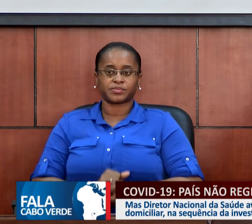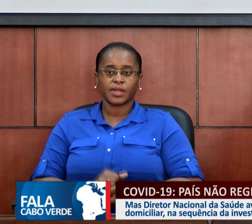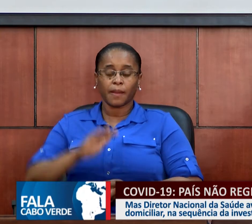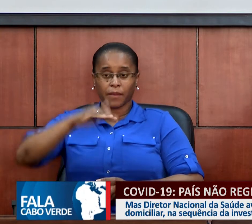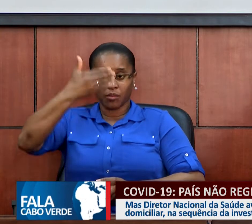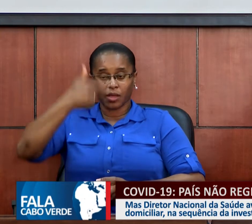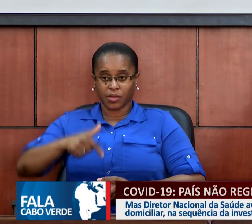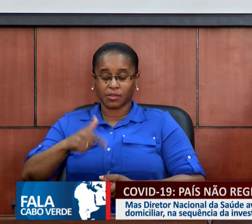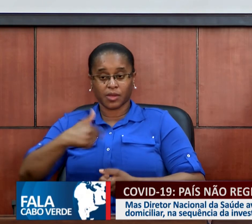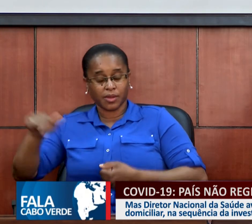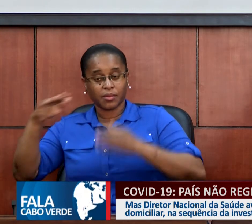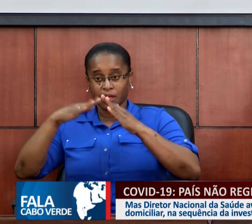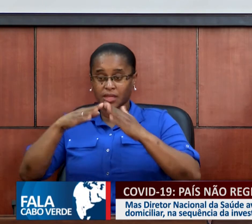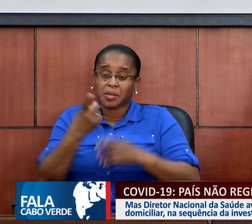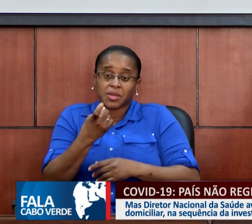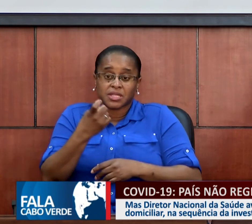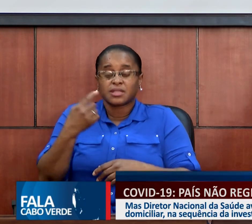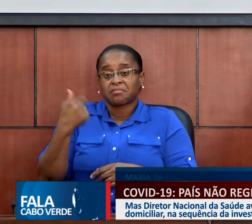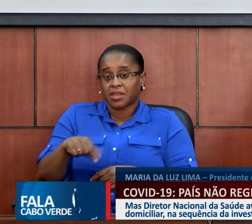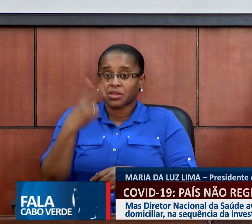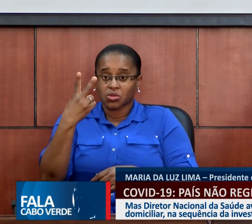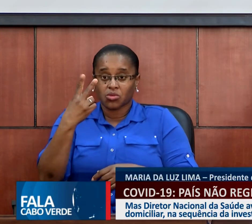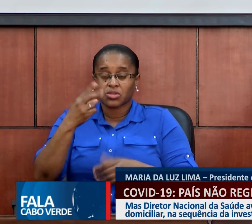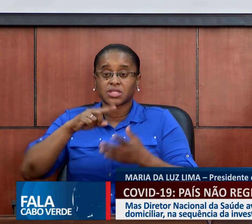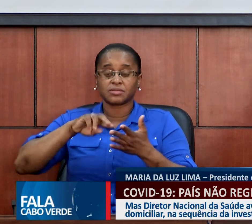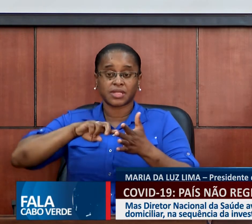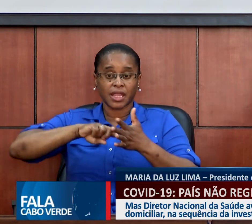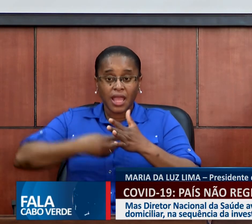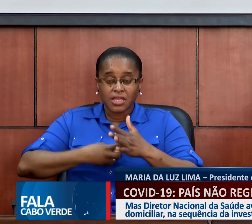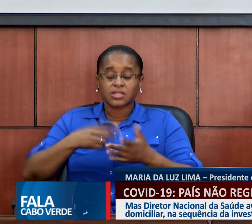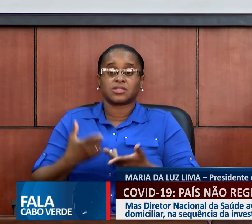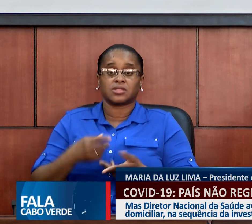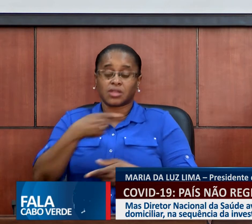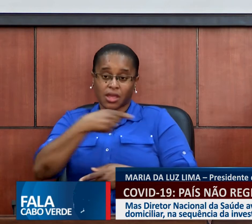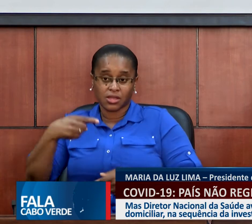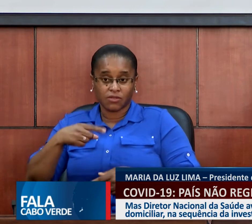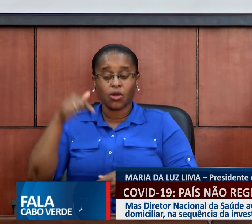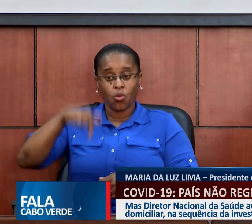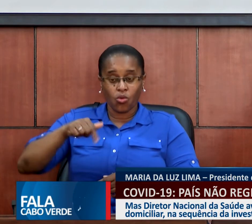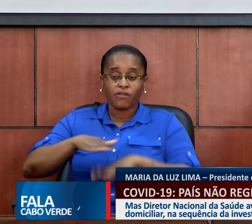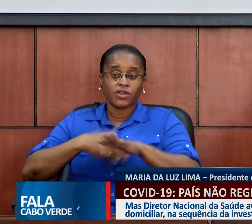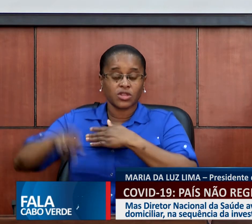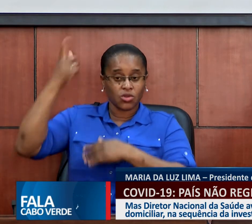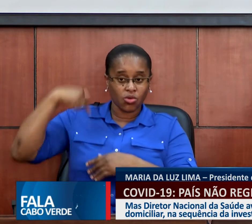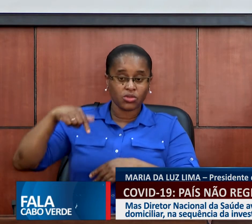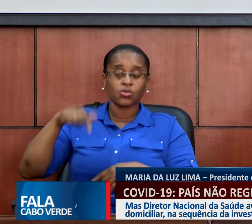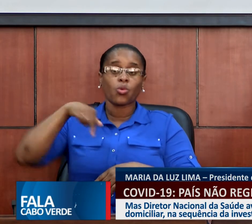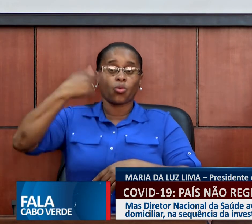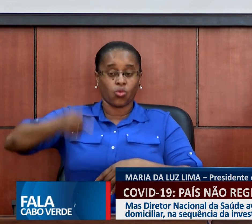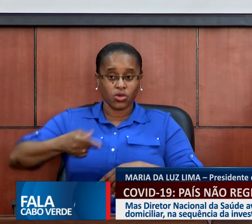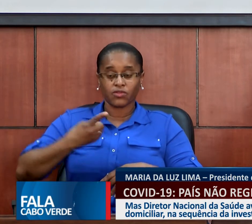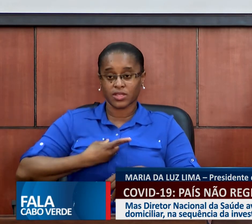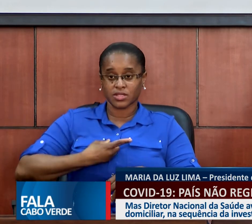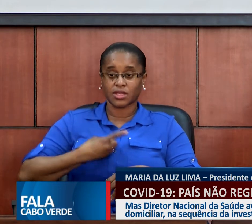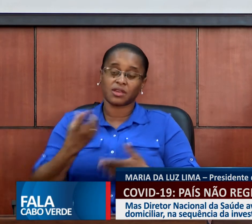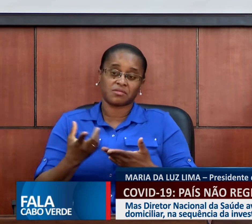para ter alta, precisa ter pelo menos dois exames negativos. Um foi ontem e o outro irá ser 24 no mínimo, 24